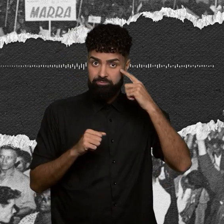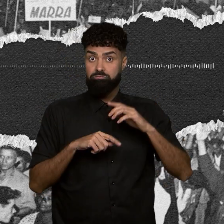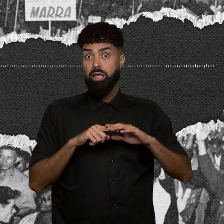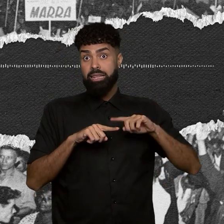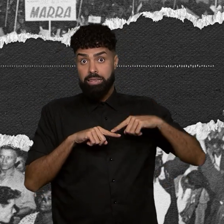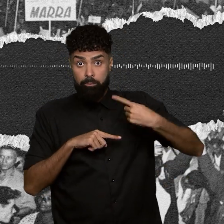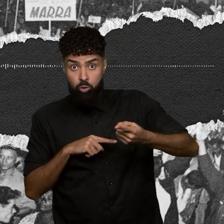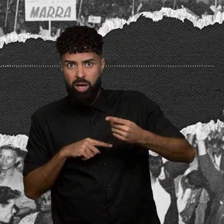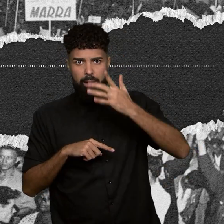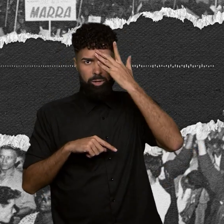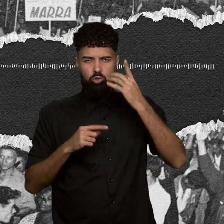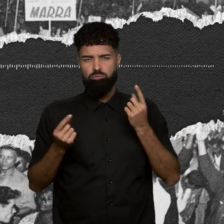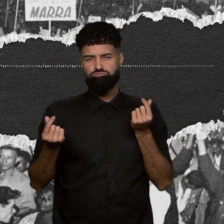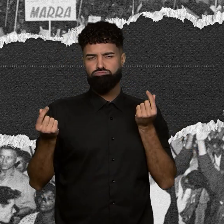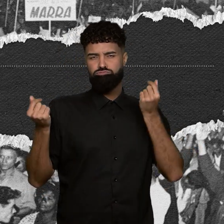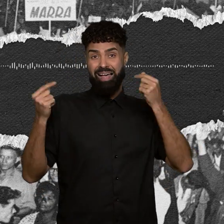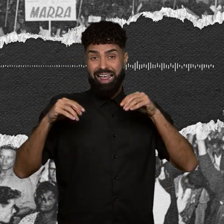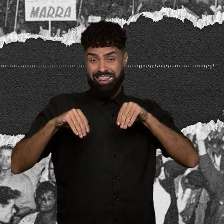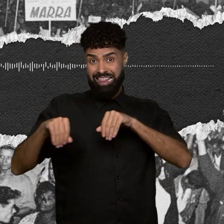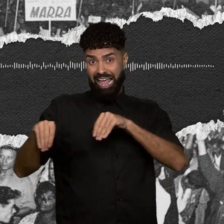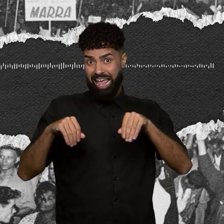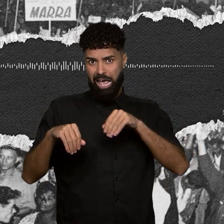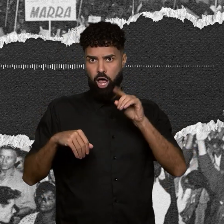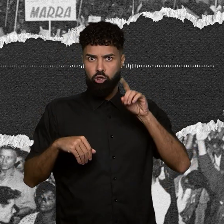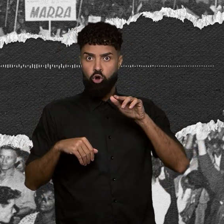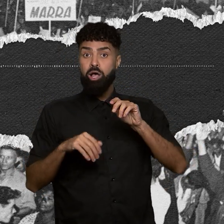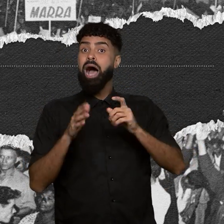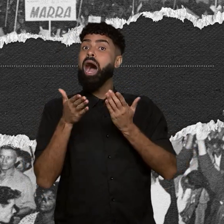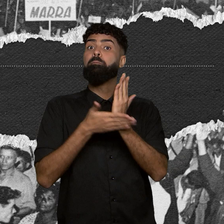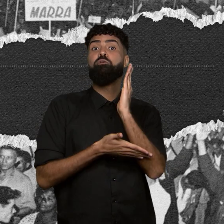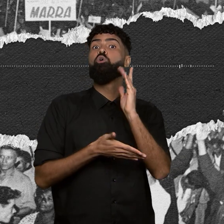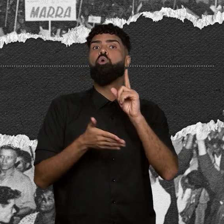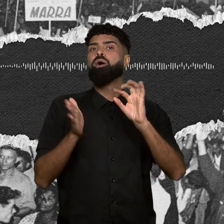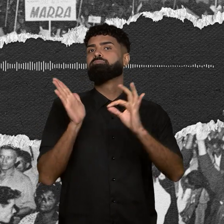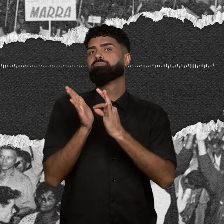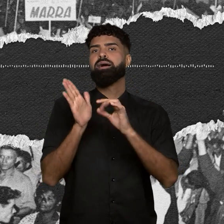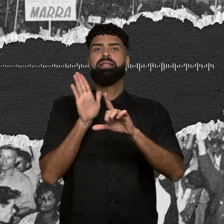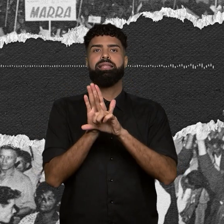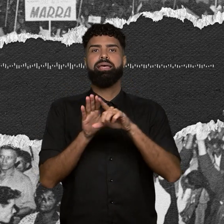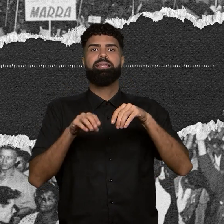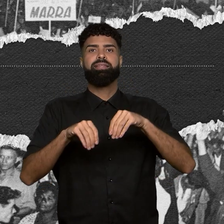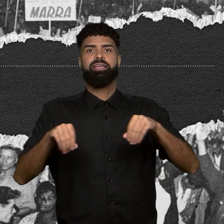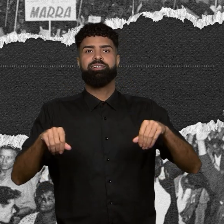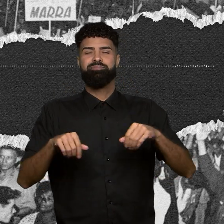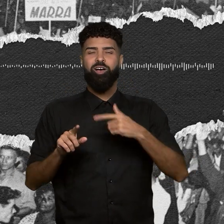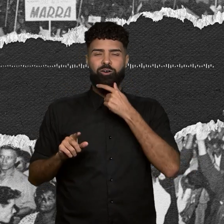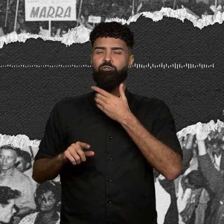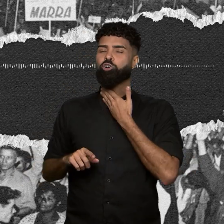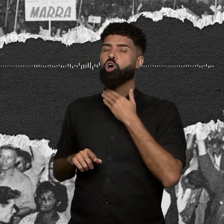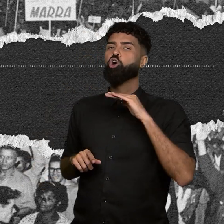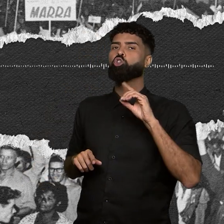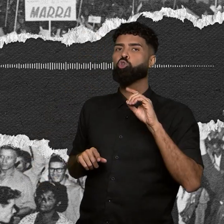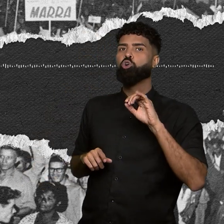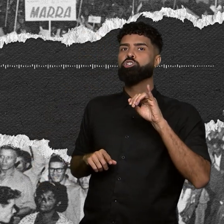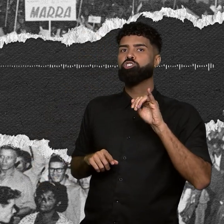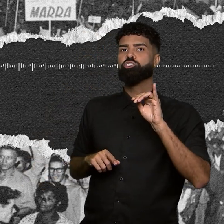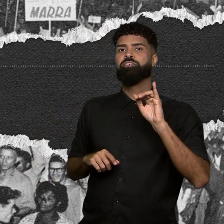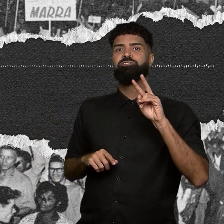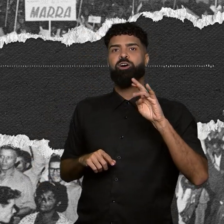imediatamente os latifundiários, eles aprovaram a lei da terra. Esse é o Dojival Vieira, um homem negro que nasceu em Lagarto, no